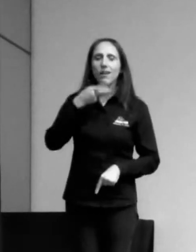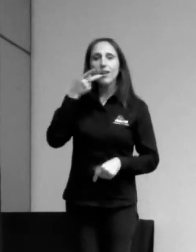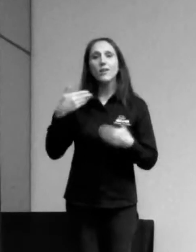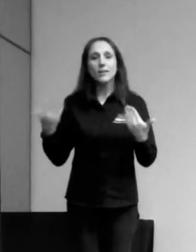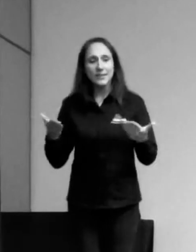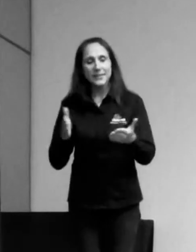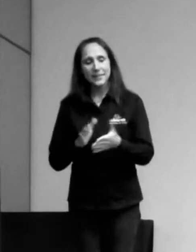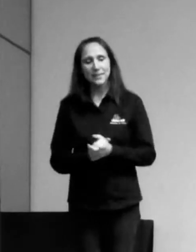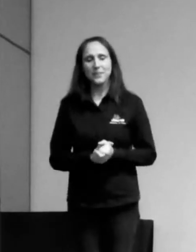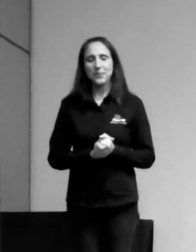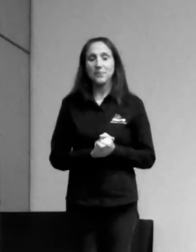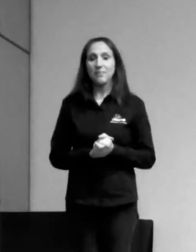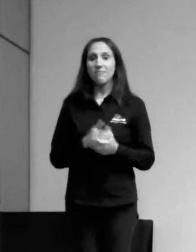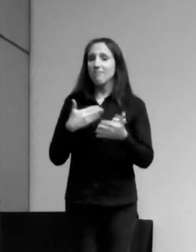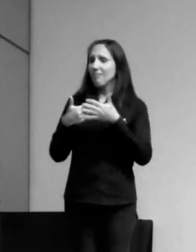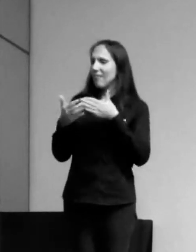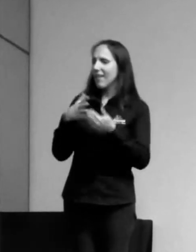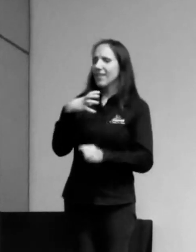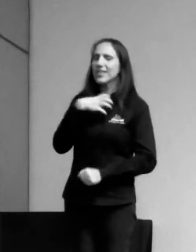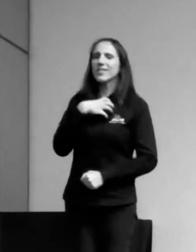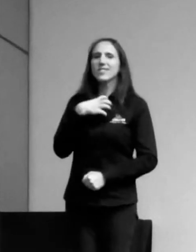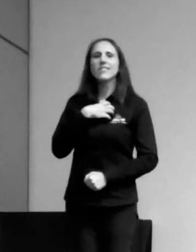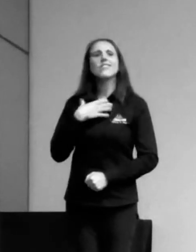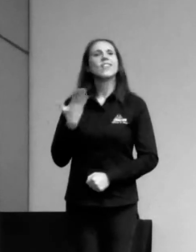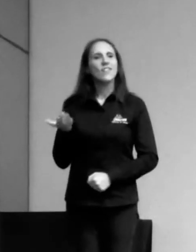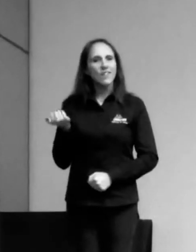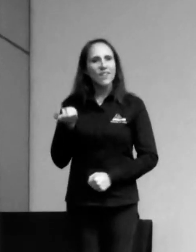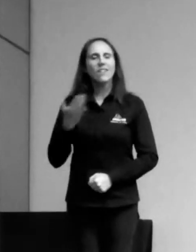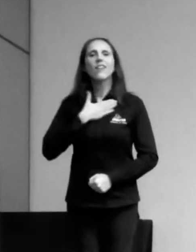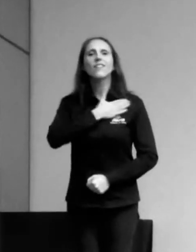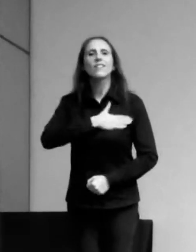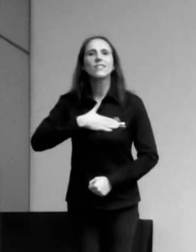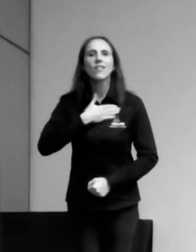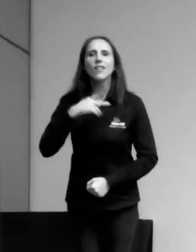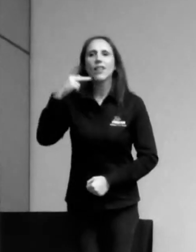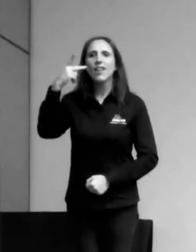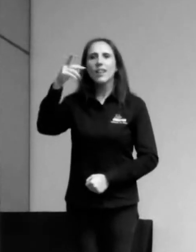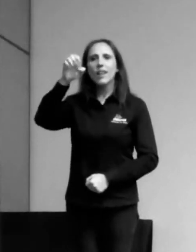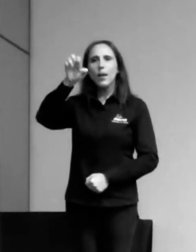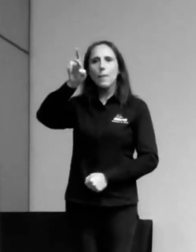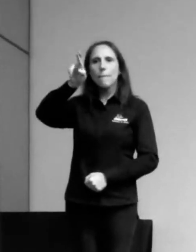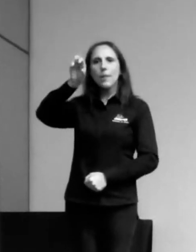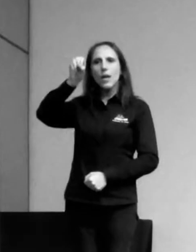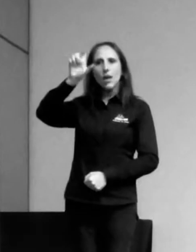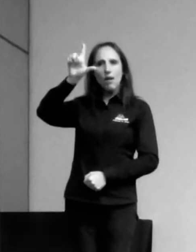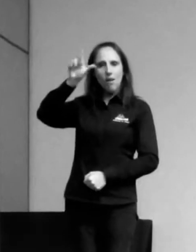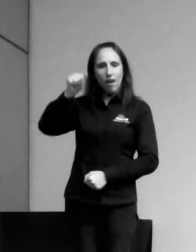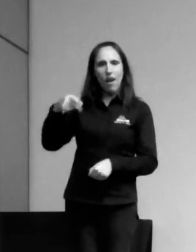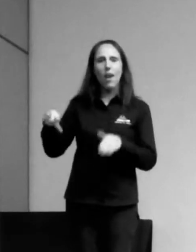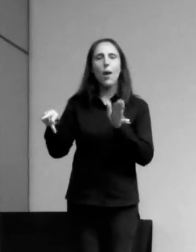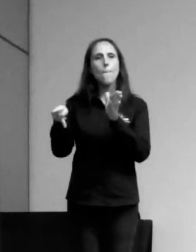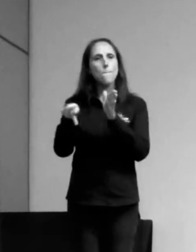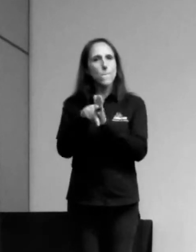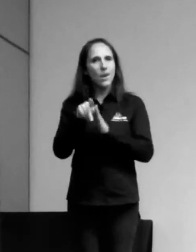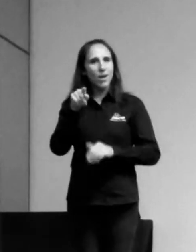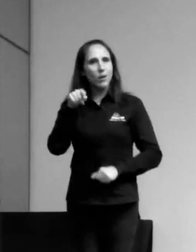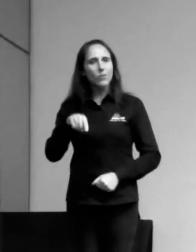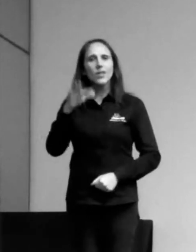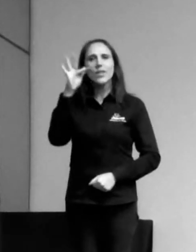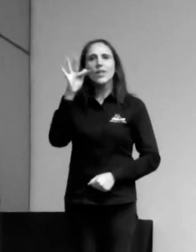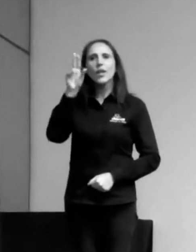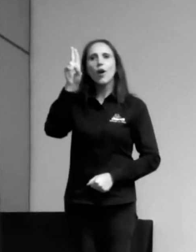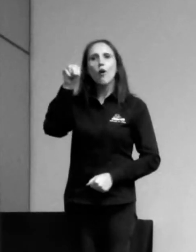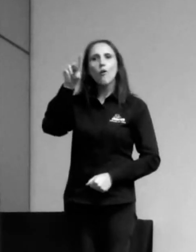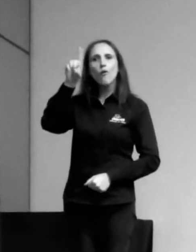Bom, enfim, de qualquer forma, eu quero saudar também a pérola da Fundação Dorina Novil, que para mim é